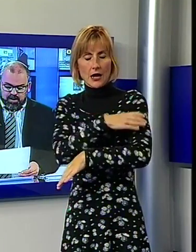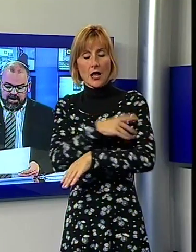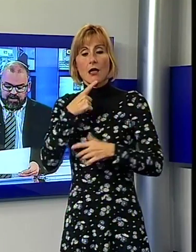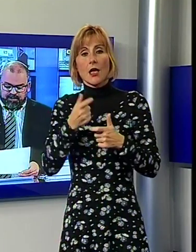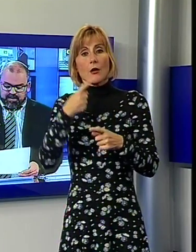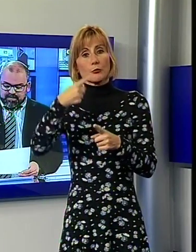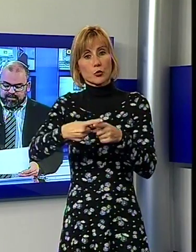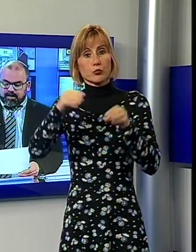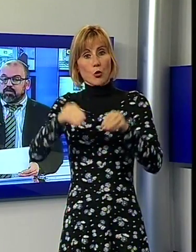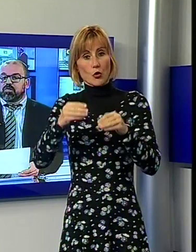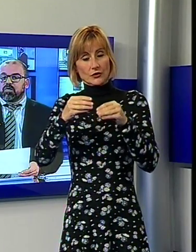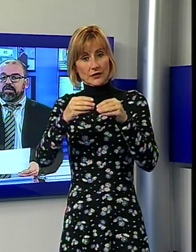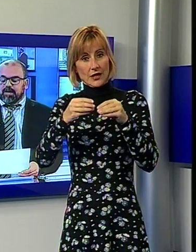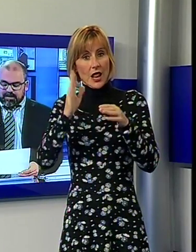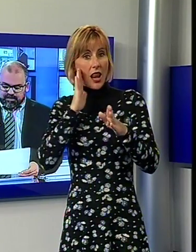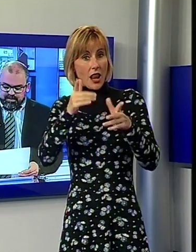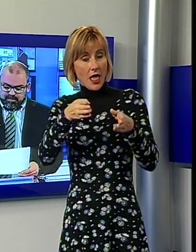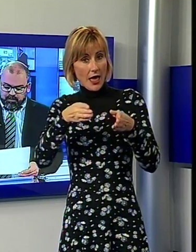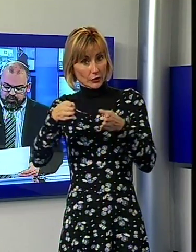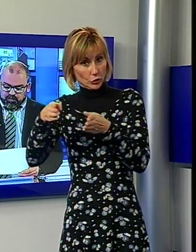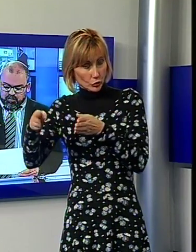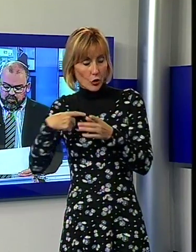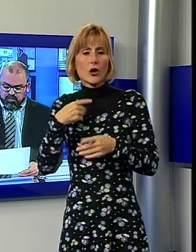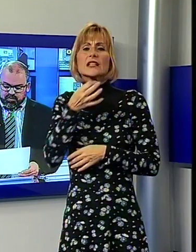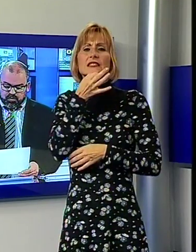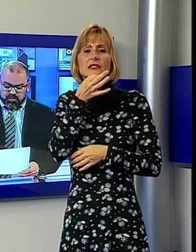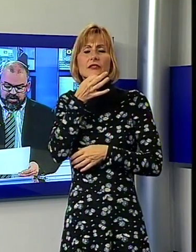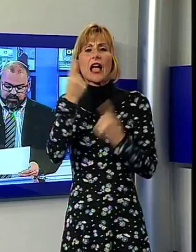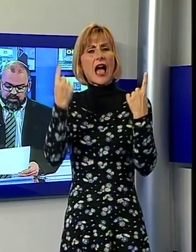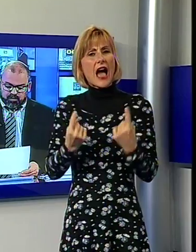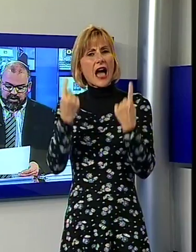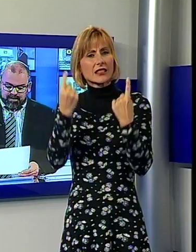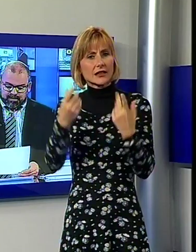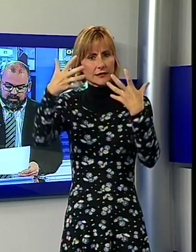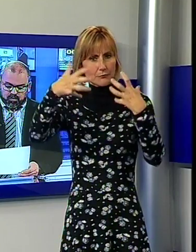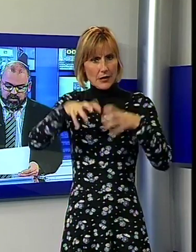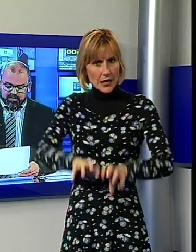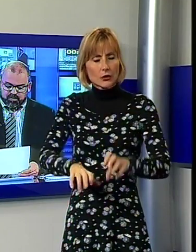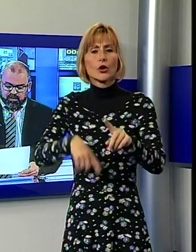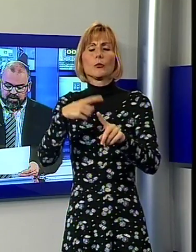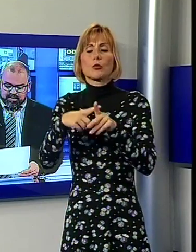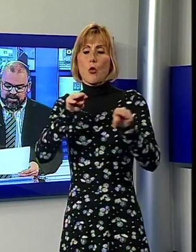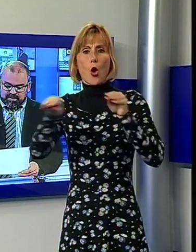è finalizzata la riduzione delle attese in pronto soccorso nonché ad una corretta collocazione nei setting